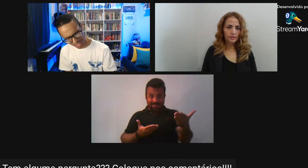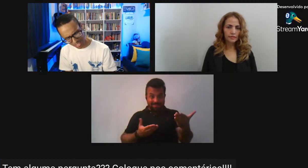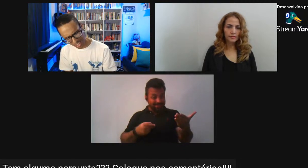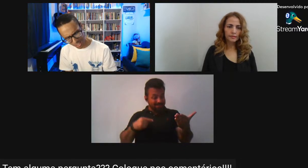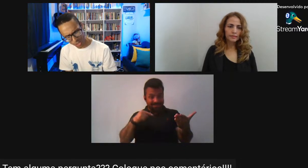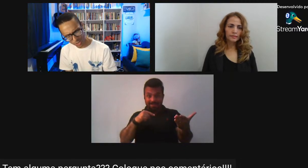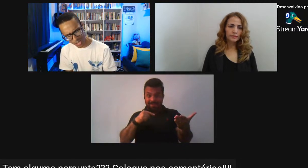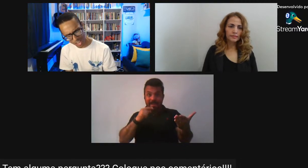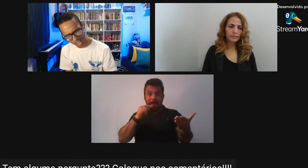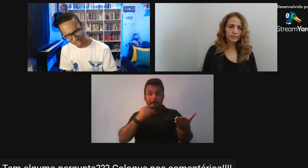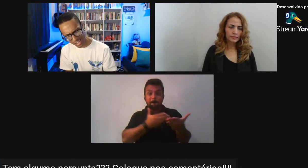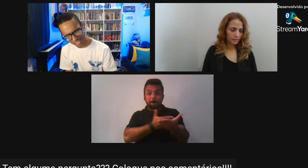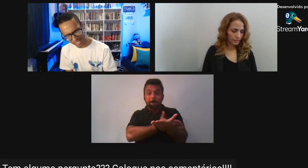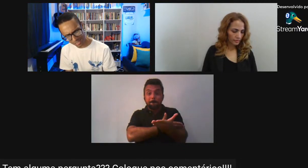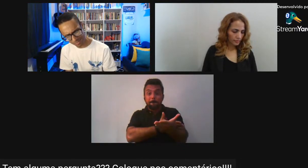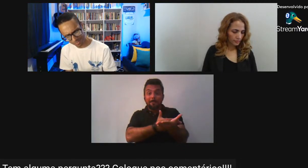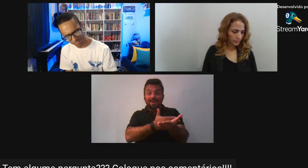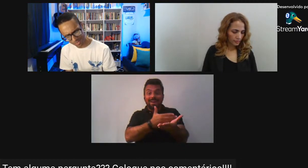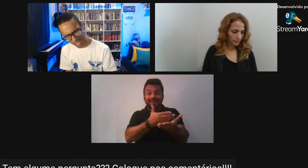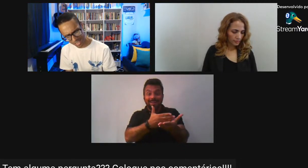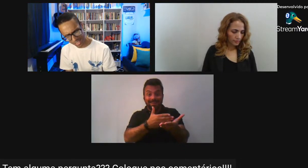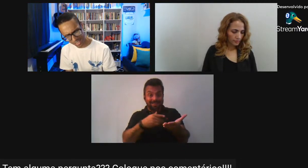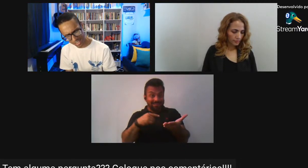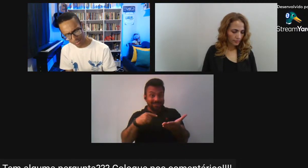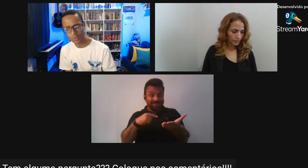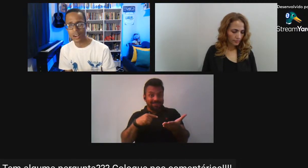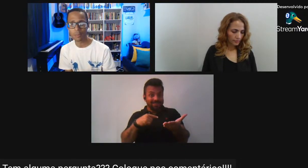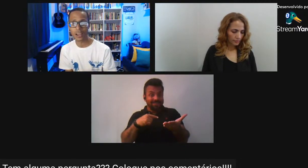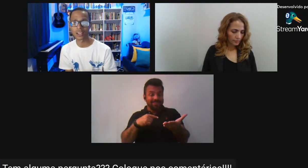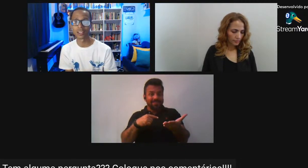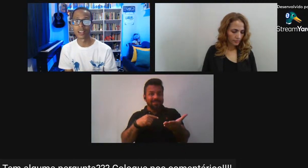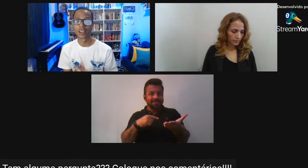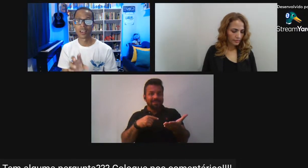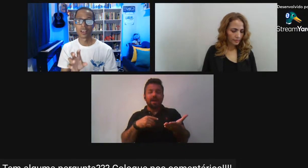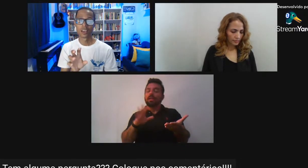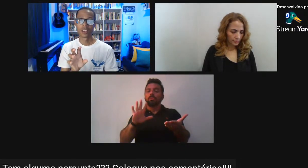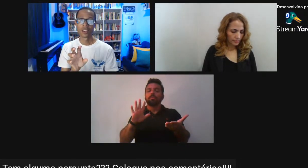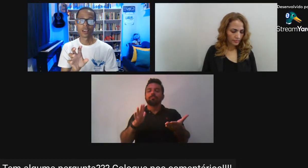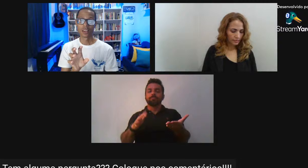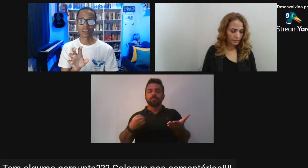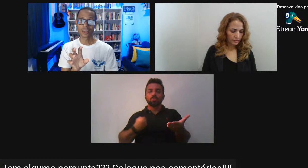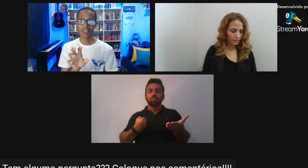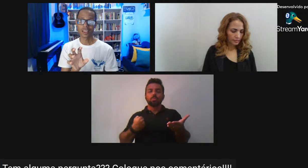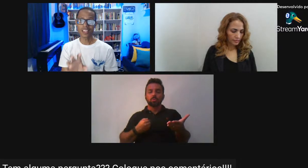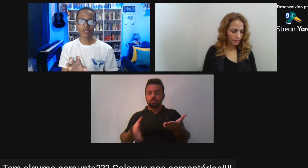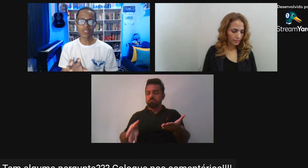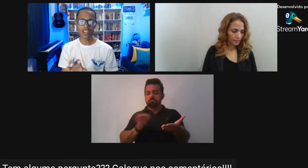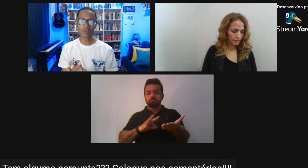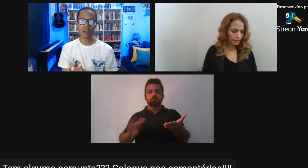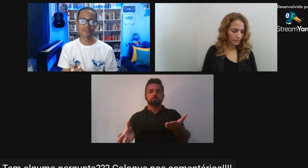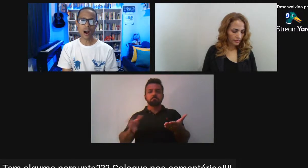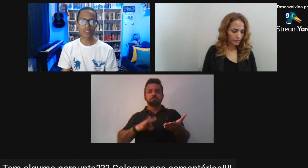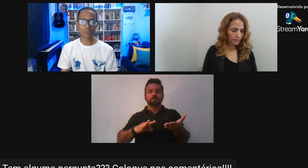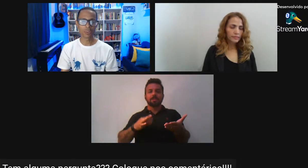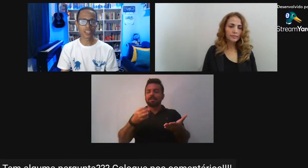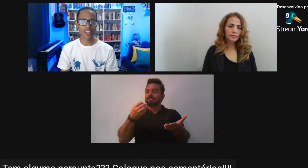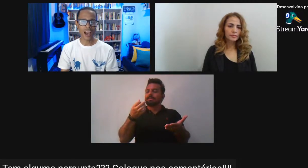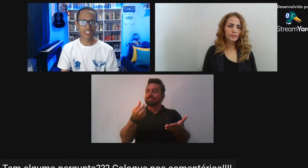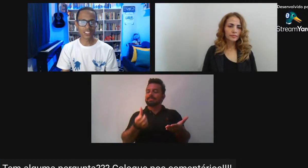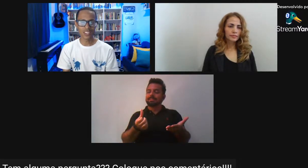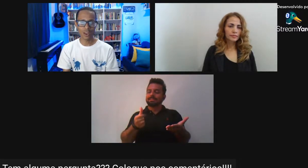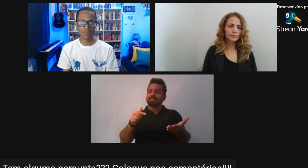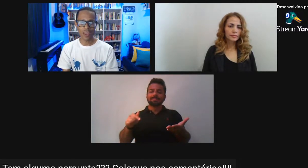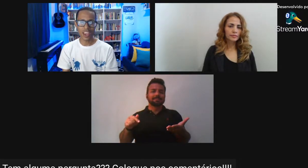67 Eu acho que é A criança Negra E a mulher branca Isso seria Uma falsa